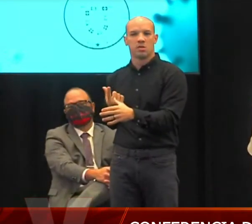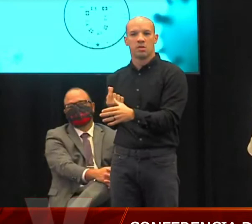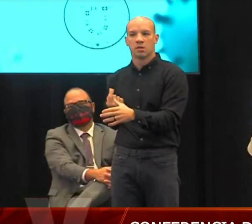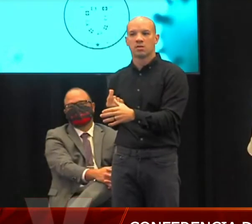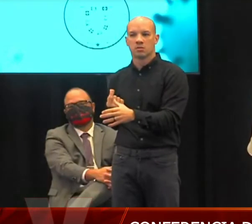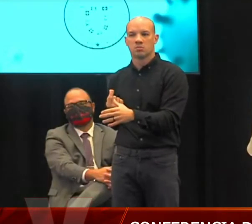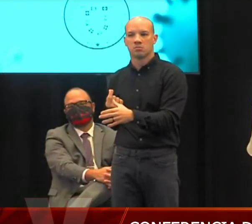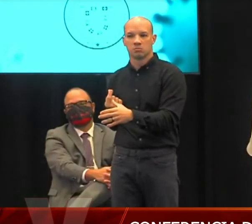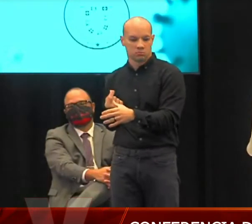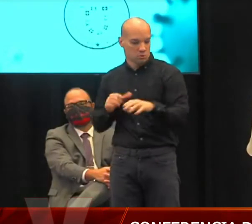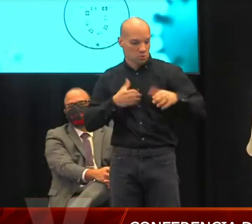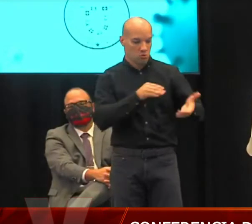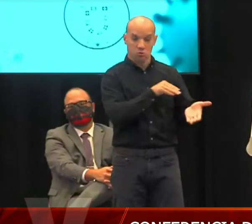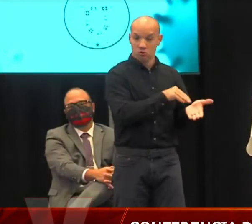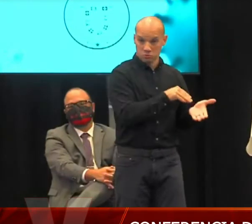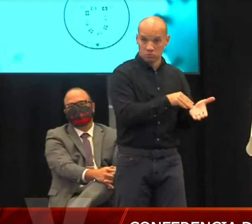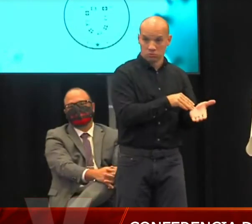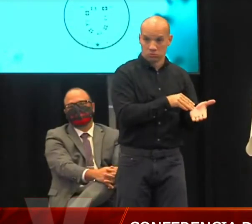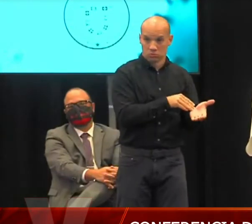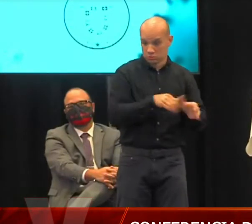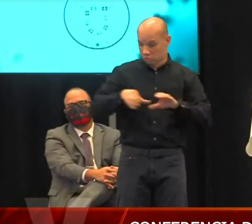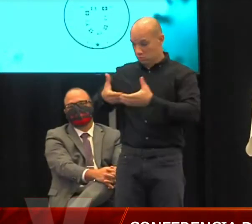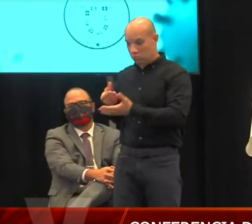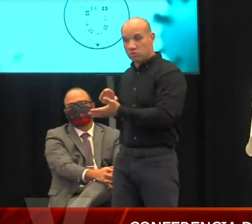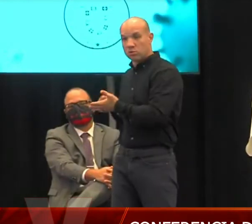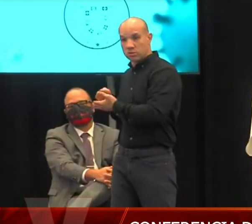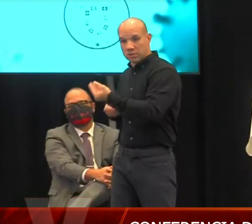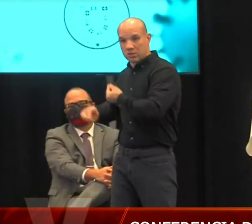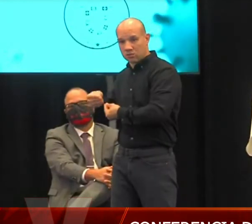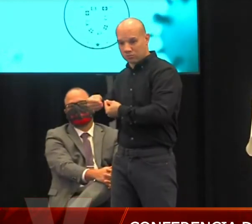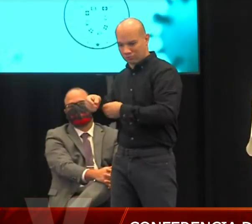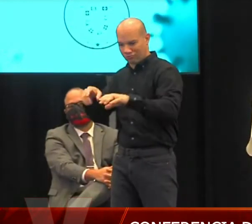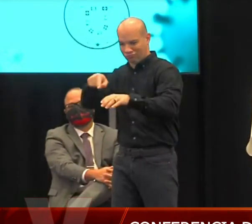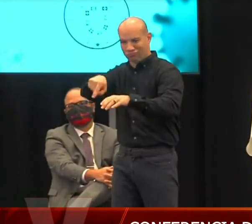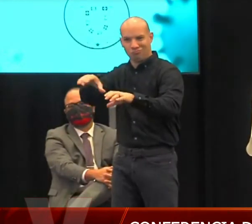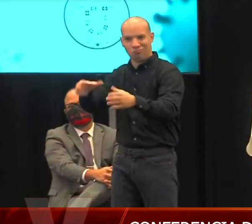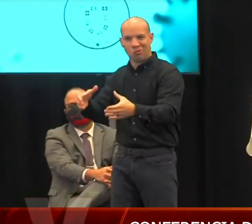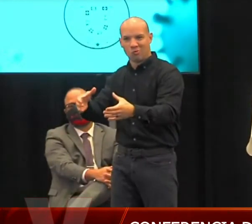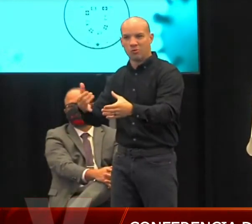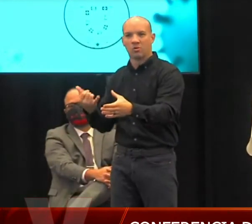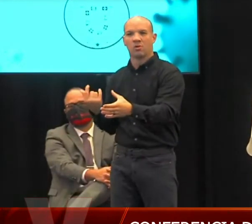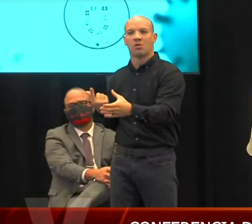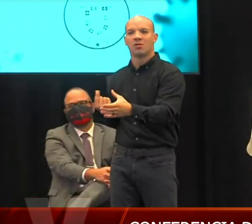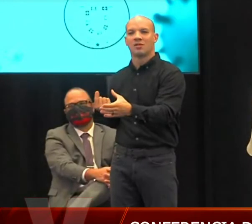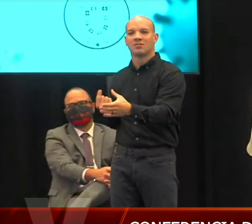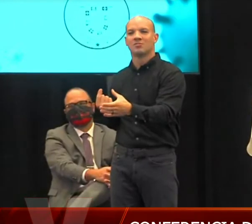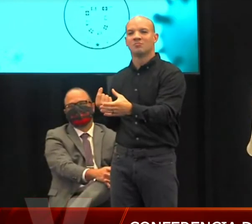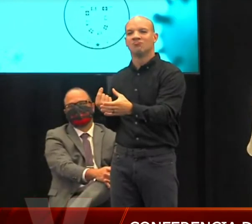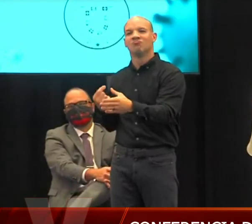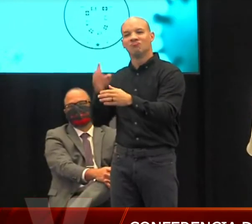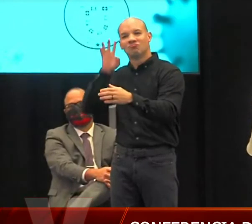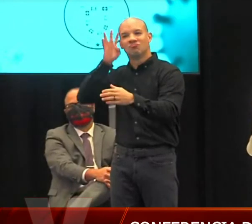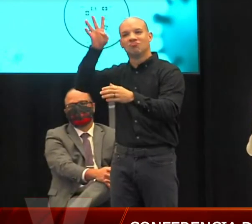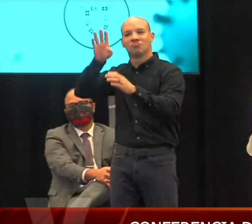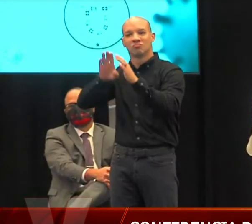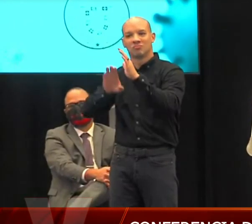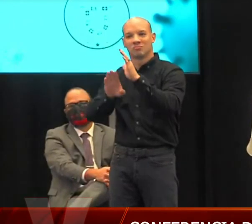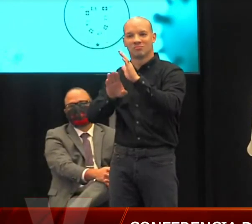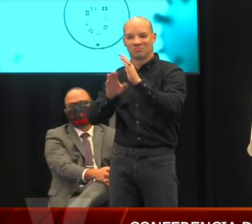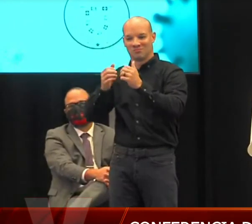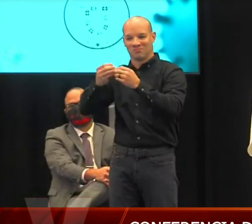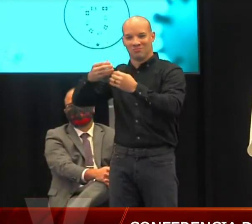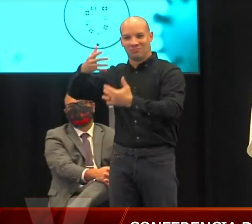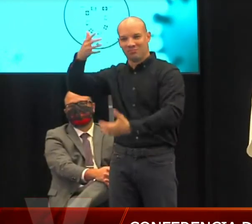junto al Task Force Médico y al Task Force Económico, el modelo que se va a estar presentando próximamente con relación